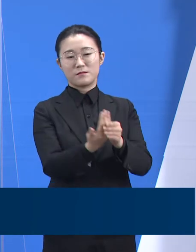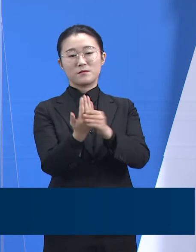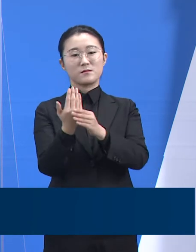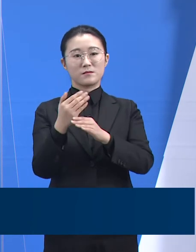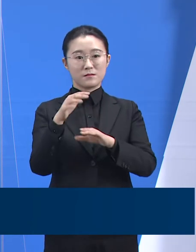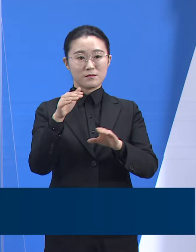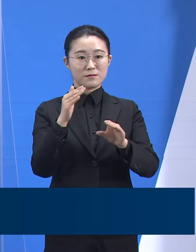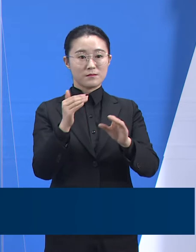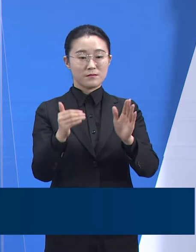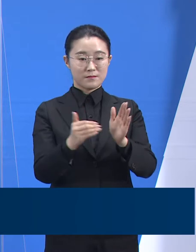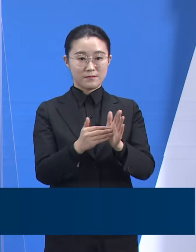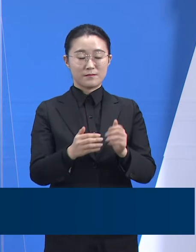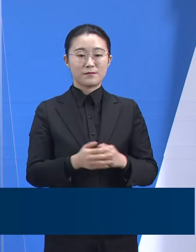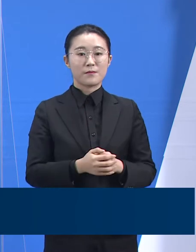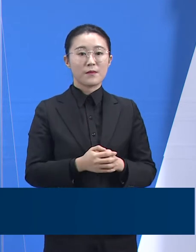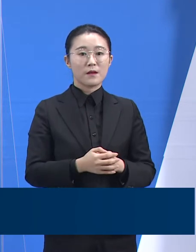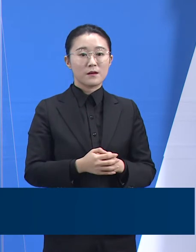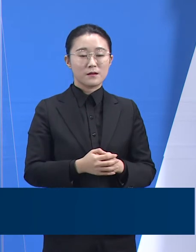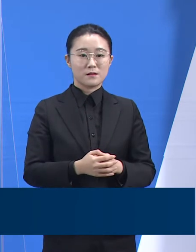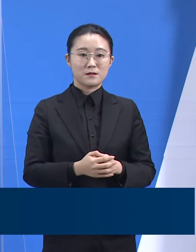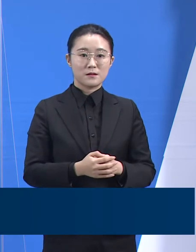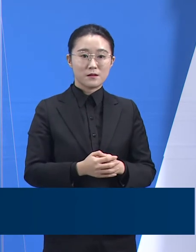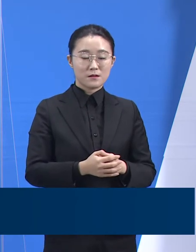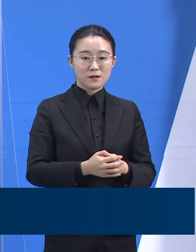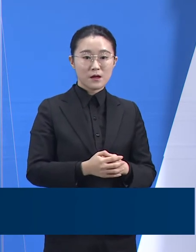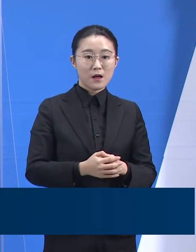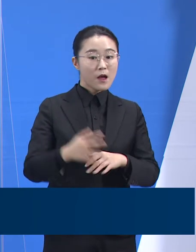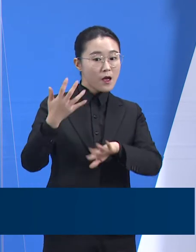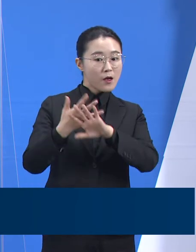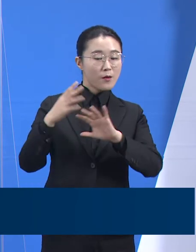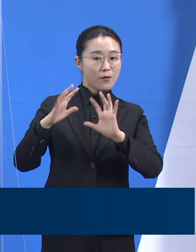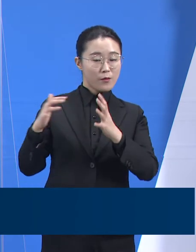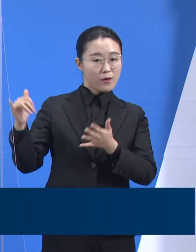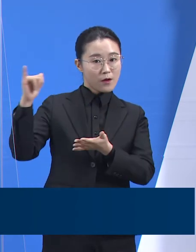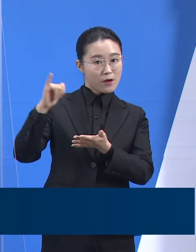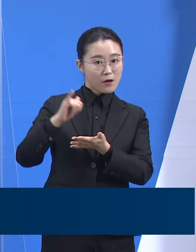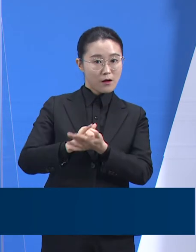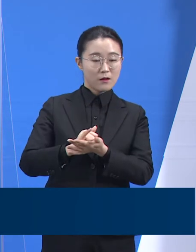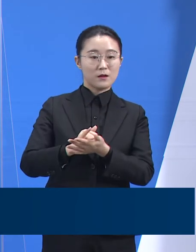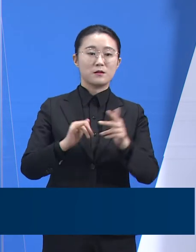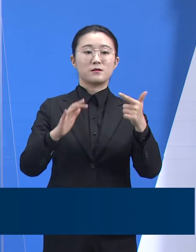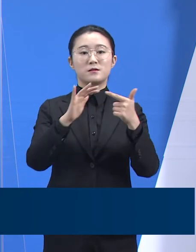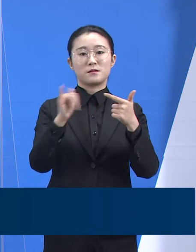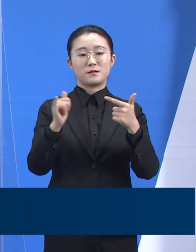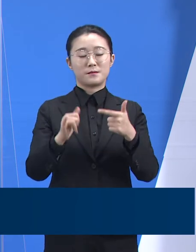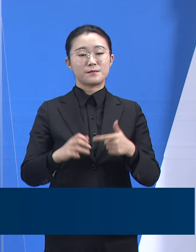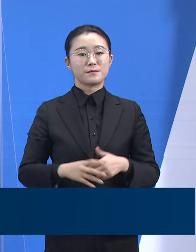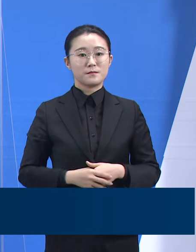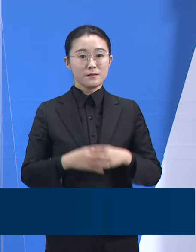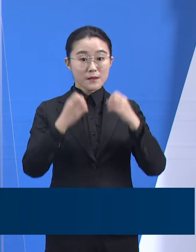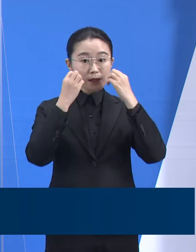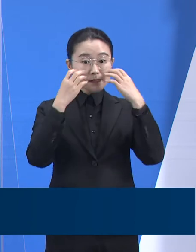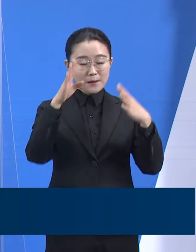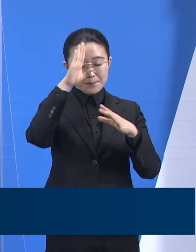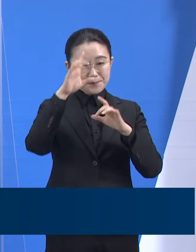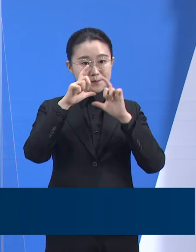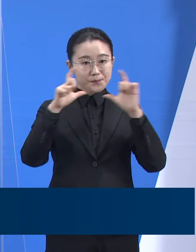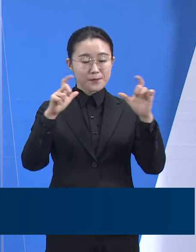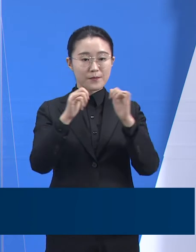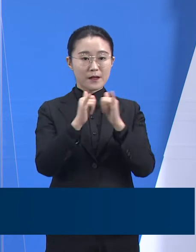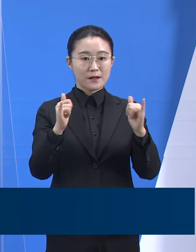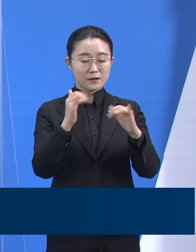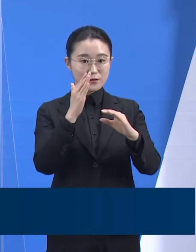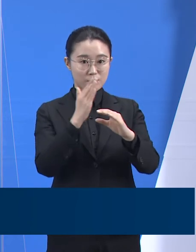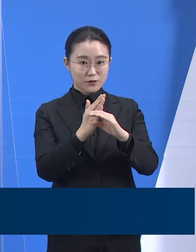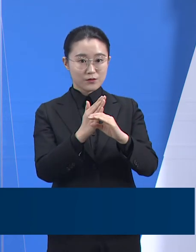250명이 있으며 해외 유입 관련된 6명이 있습니다. 신규 확진자 중 60세 이상